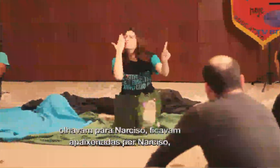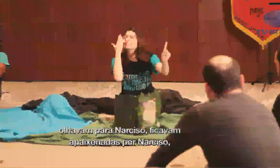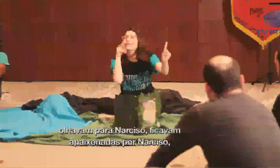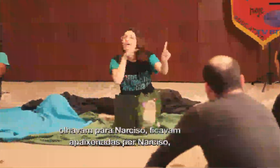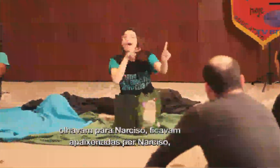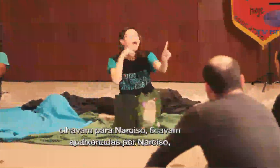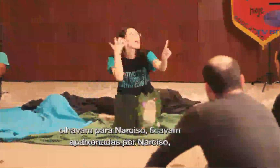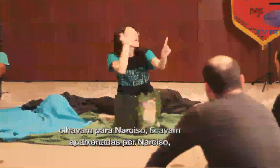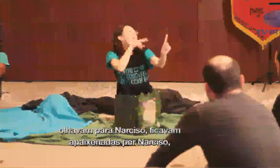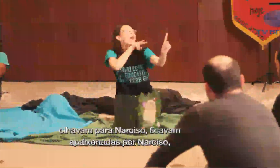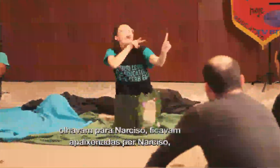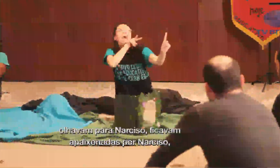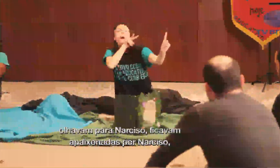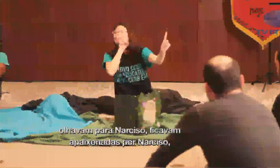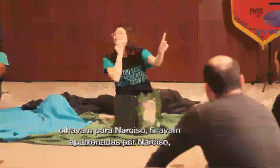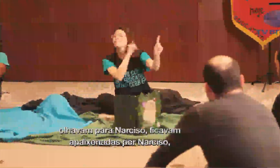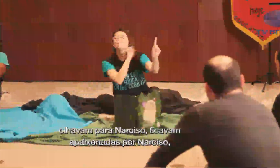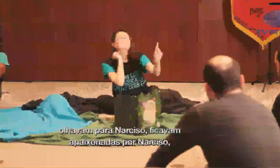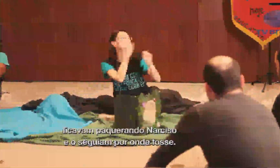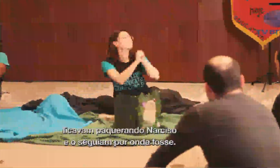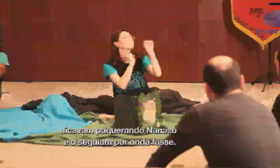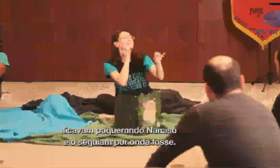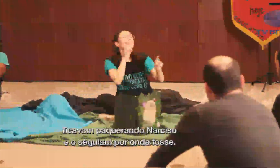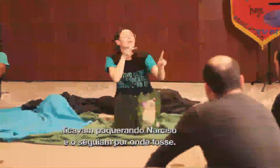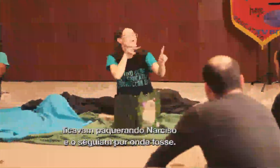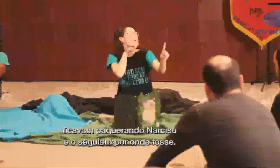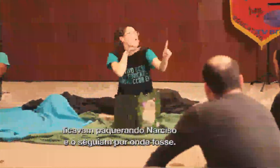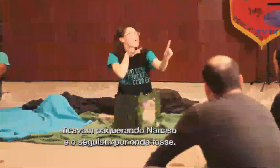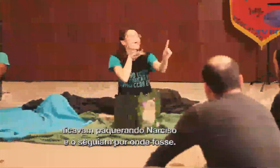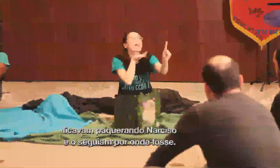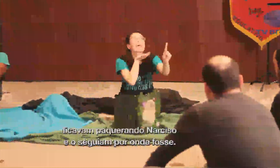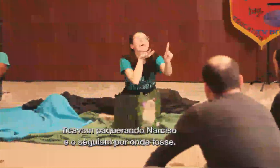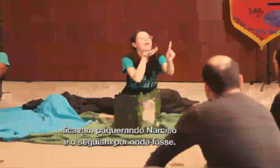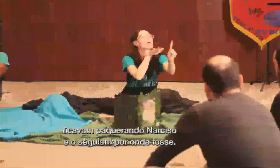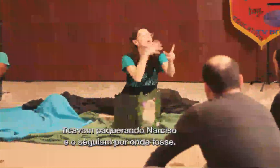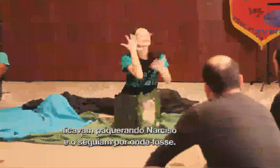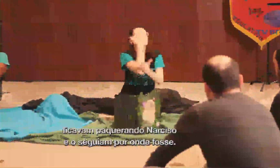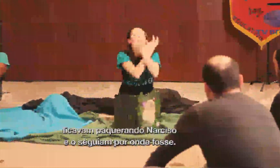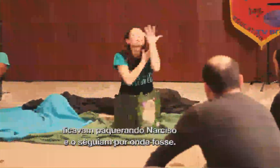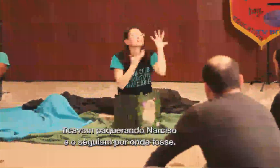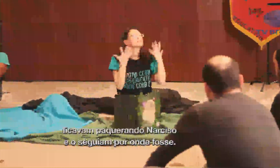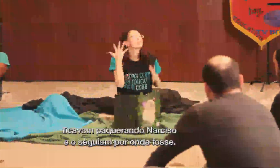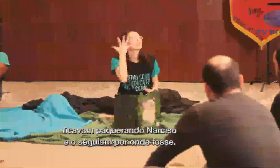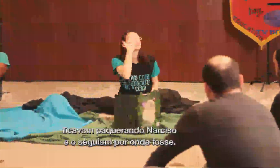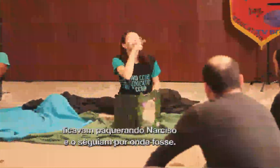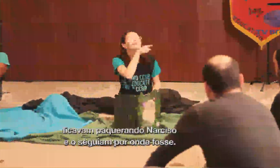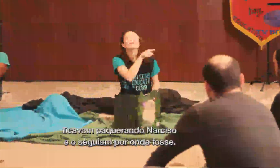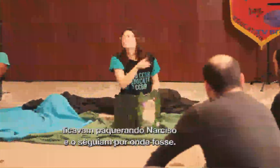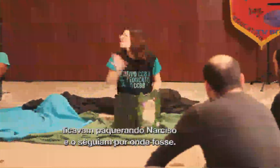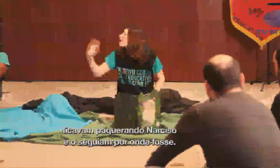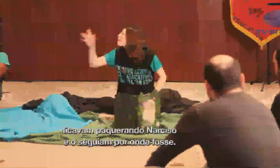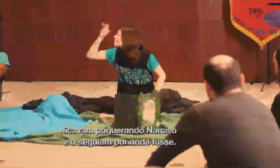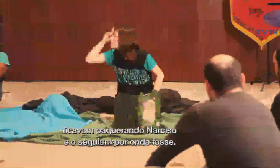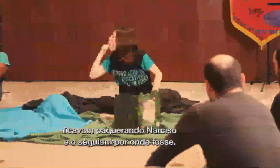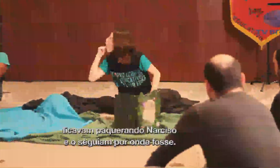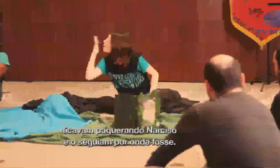apaixonadas por Narciso, ficavam paquerando Narciso e o seguiam por onde ele fosse.